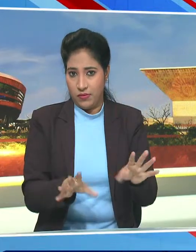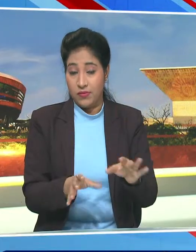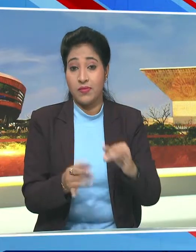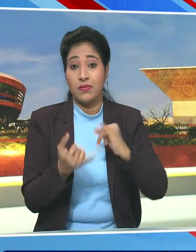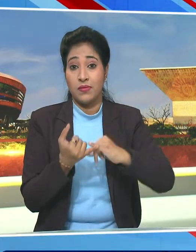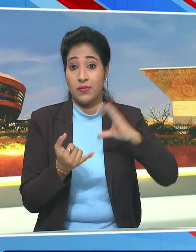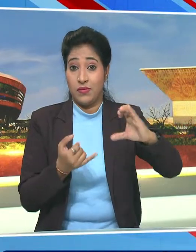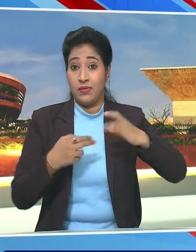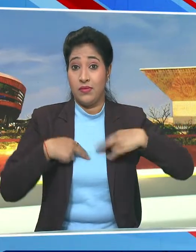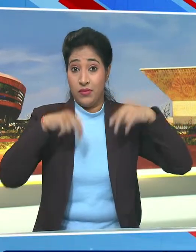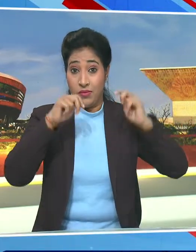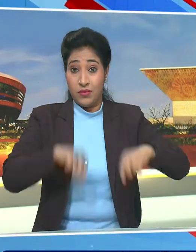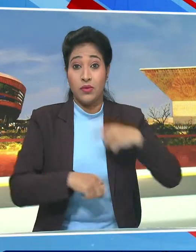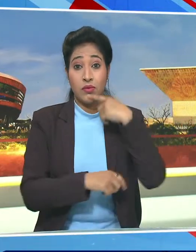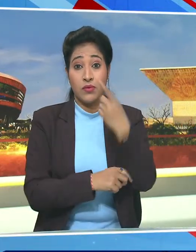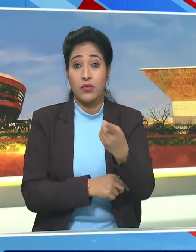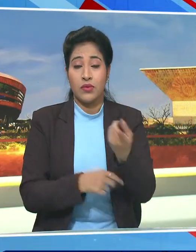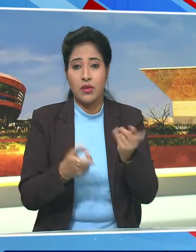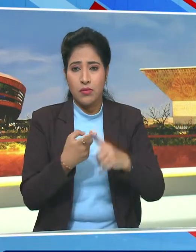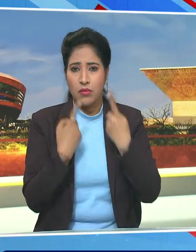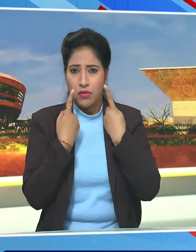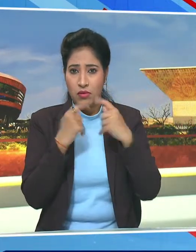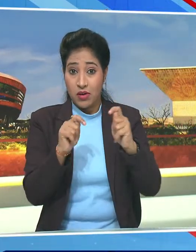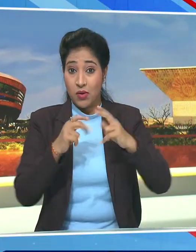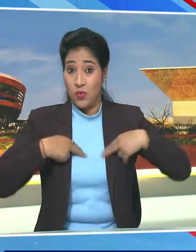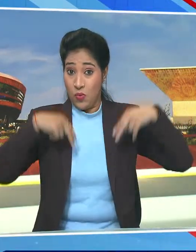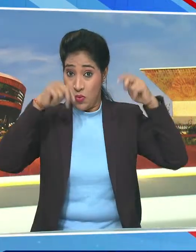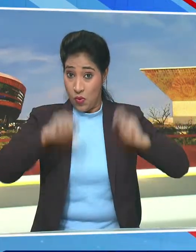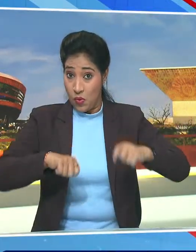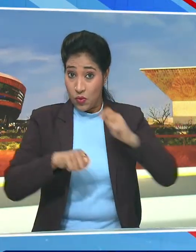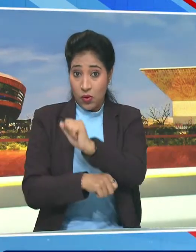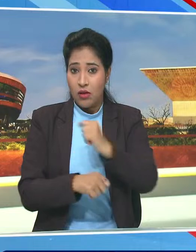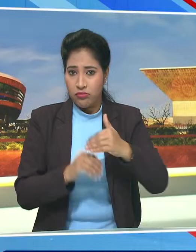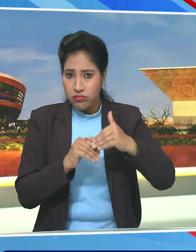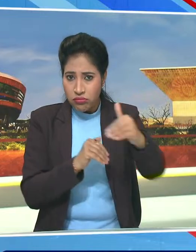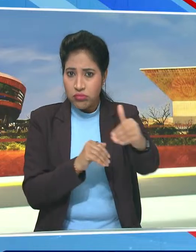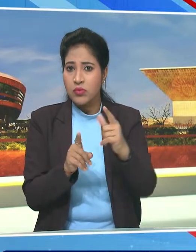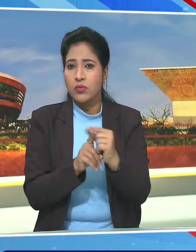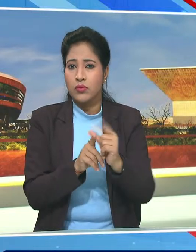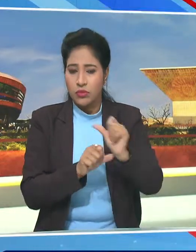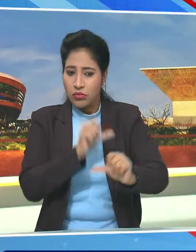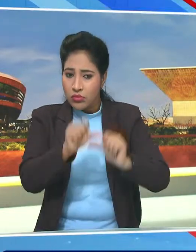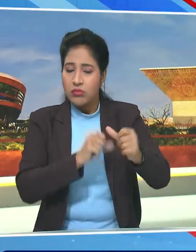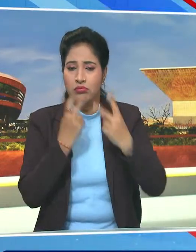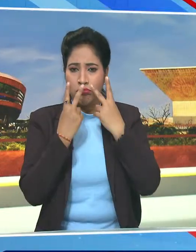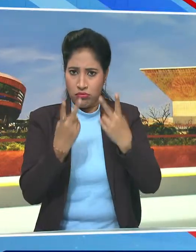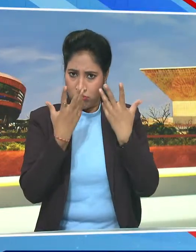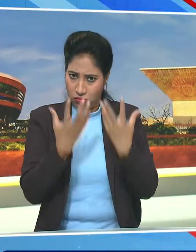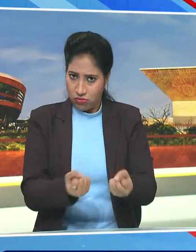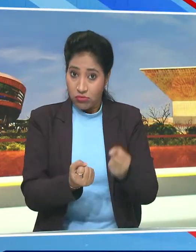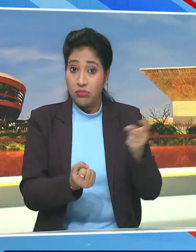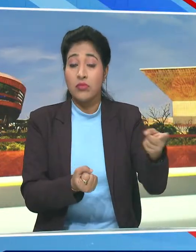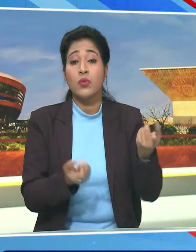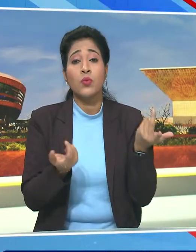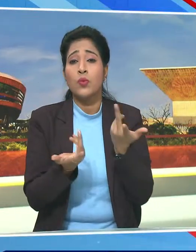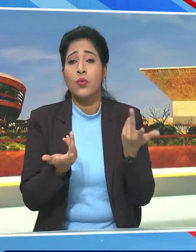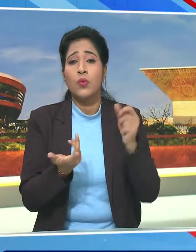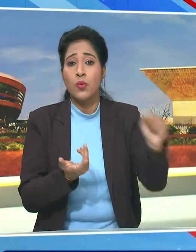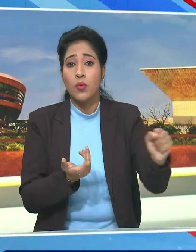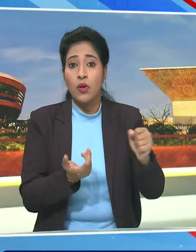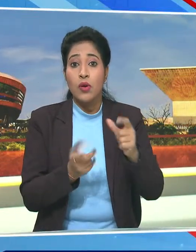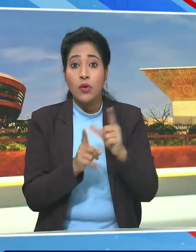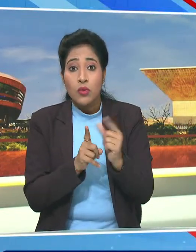सुप्रिम कोट ने कहा कि वह ट्राइल कोट में आगे की कारवाई की प्रगती देखना चाहता है ताकि वह